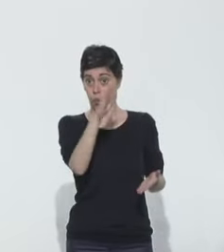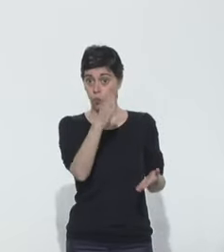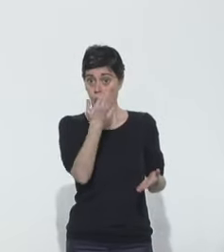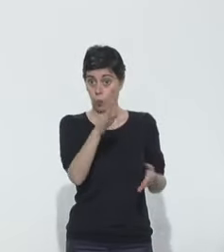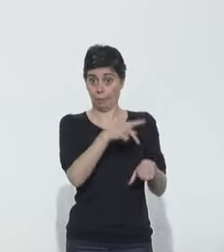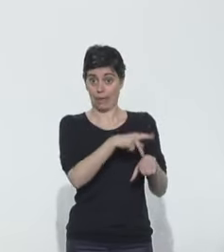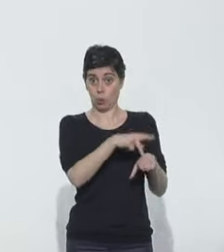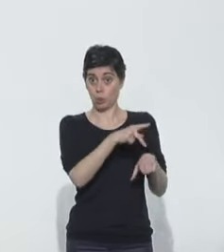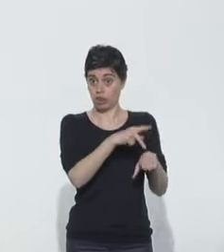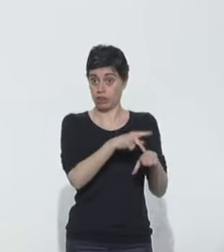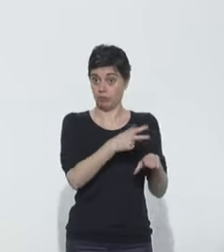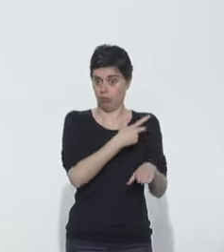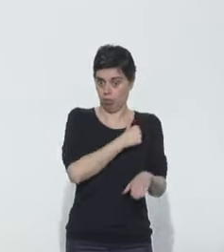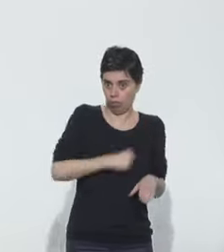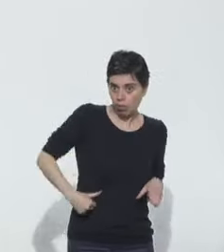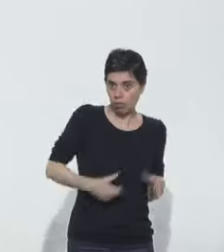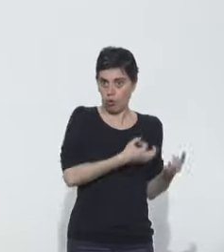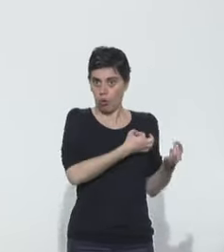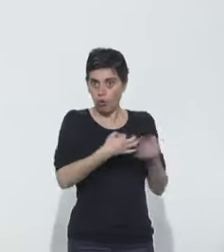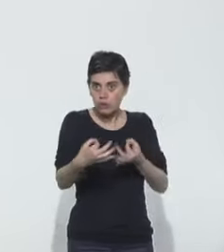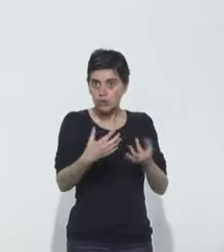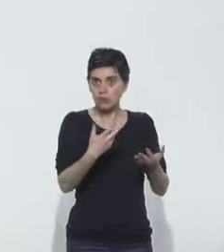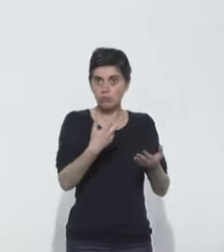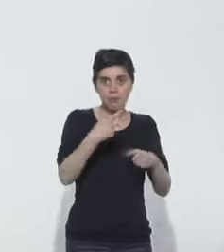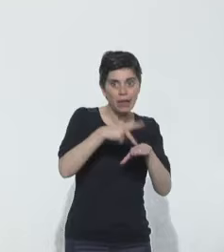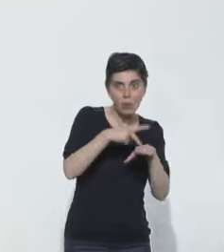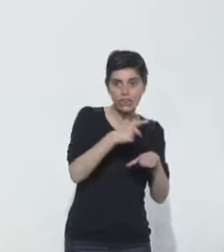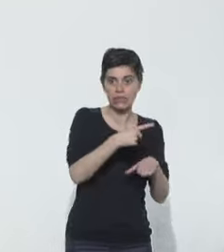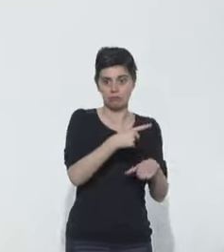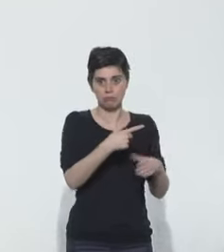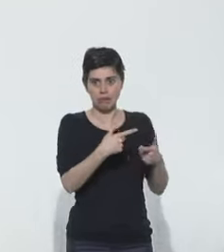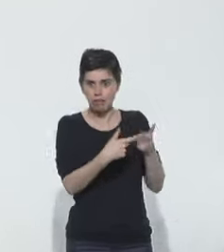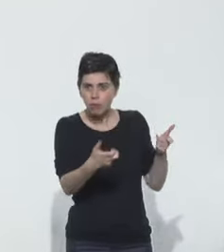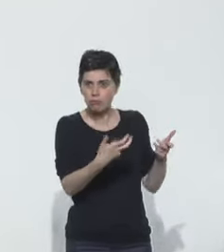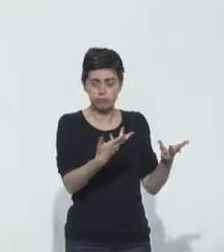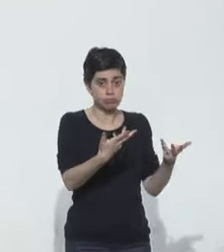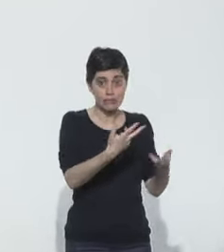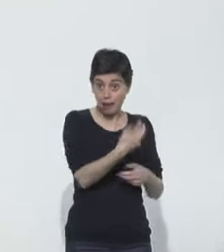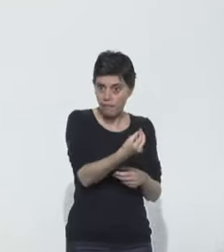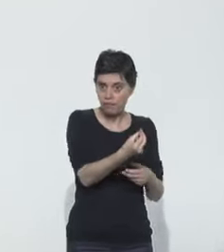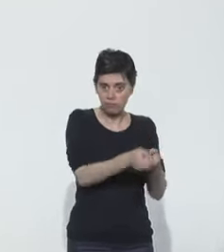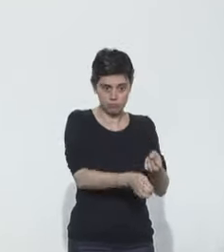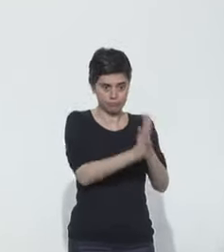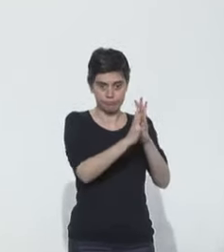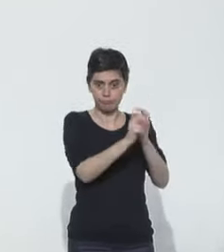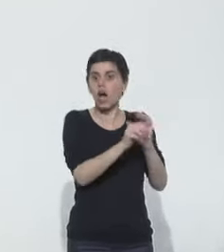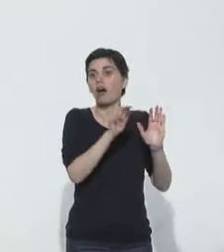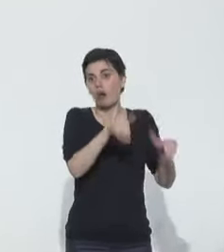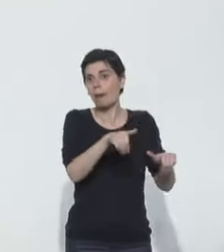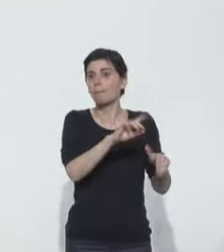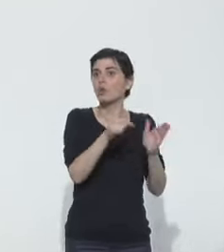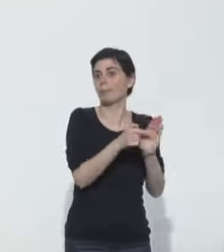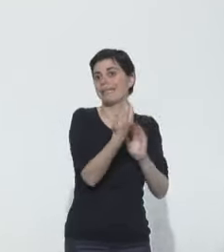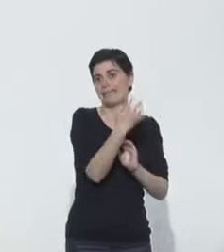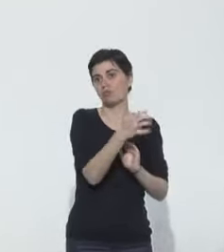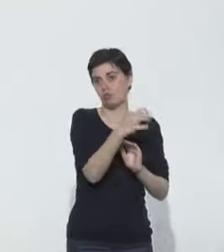patients ayant des pathologies graves chroniques ou des patients ayant des pathologies graves aigües. Ils sont quand même présents. On estime à plus de 2 400,